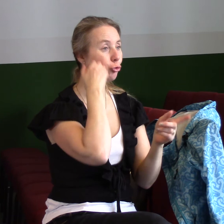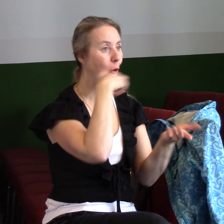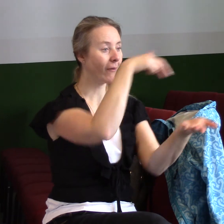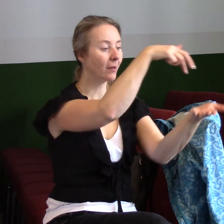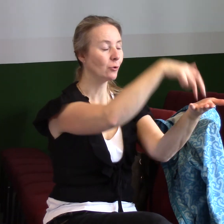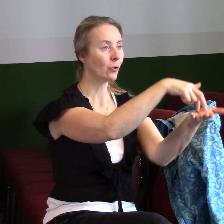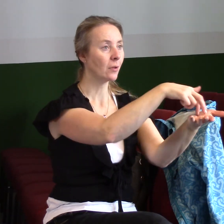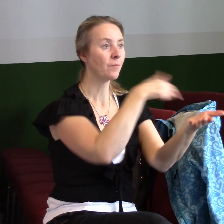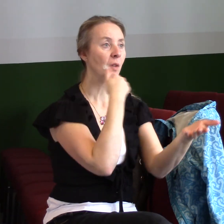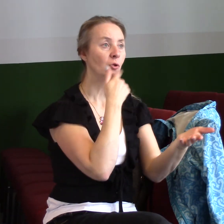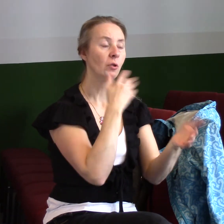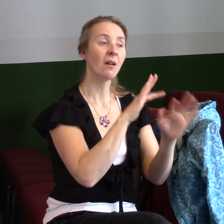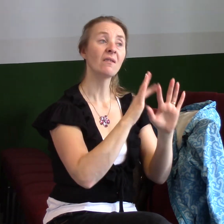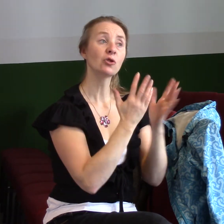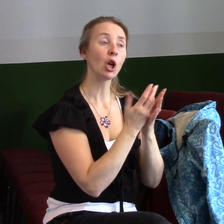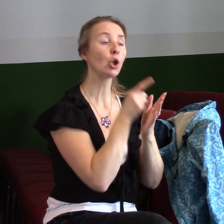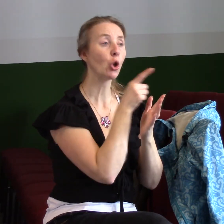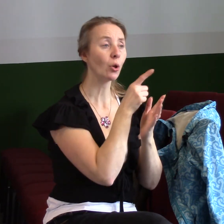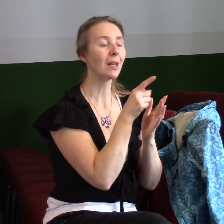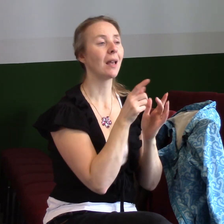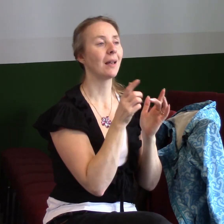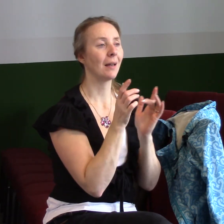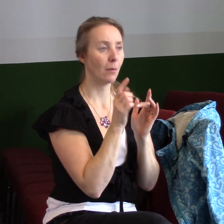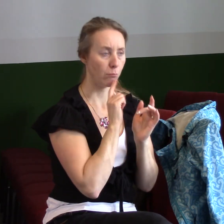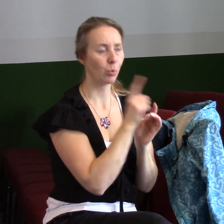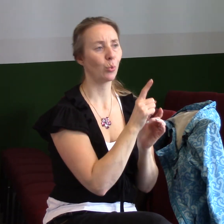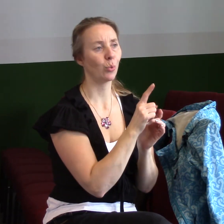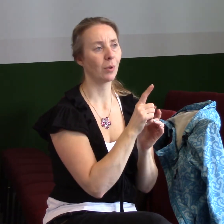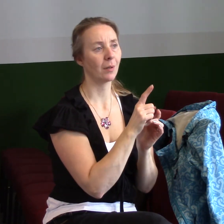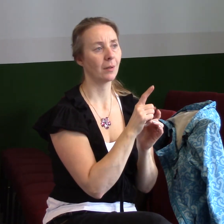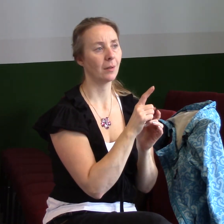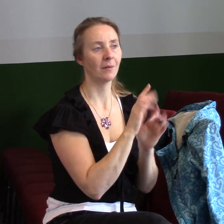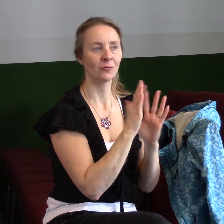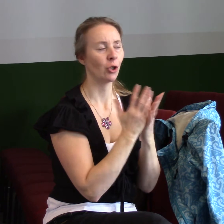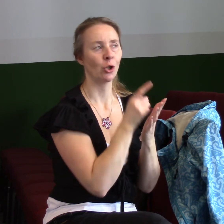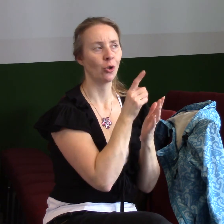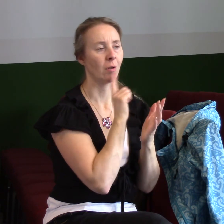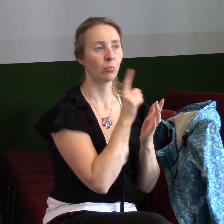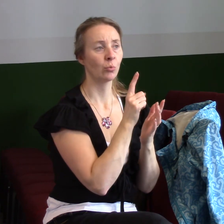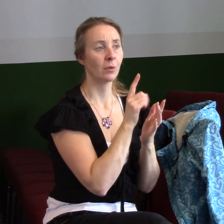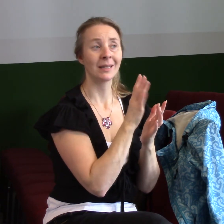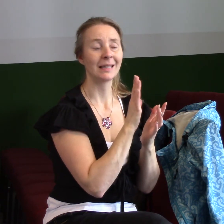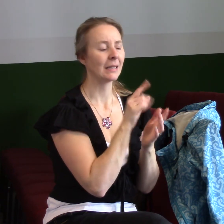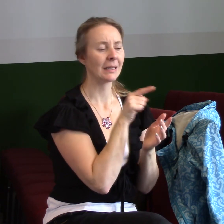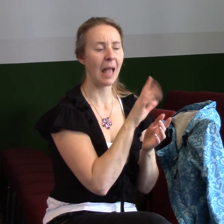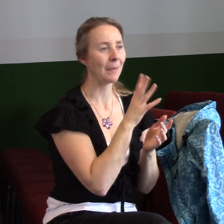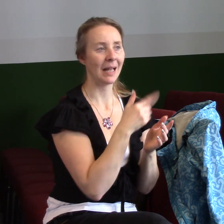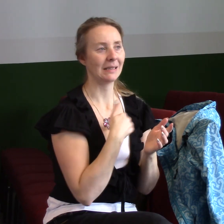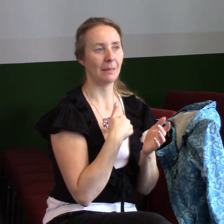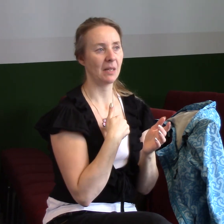říká, všecko je Kristus. A není to náboženská fráze, která se říká v církvi, protože to je správné. Ale je